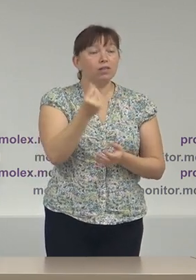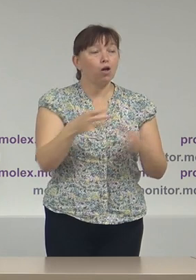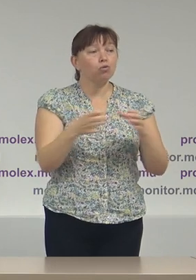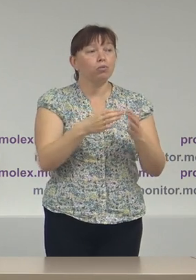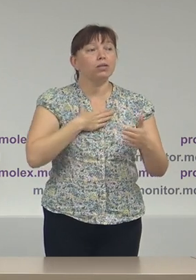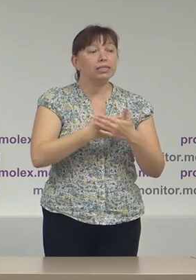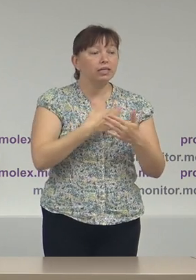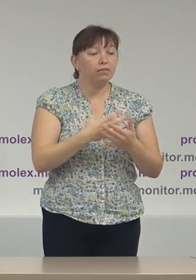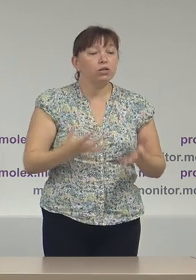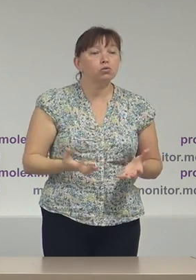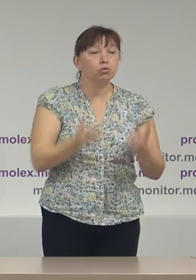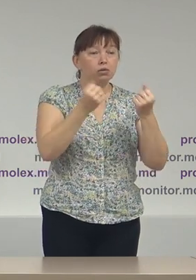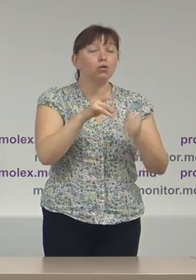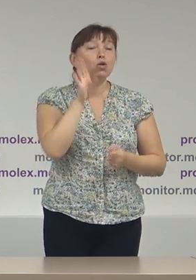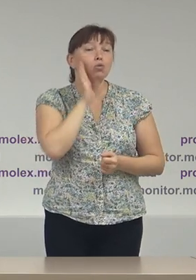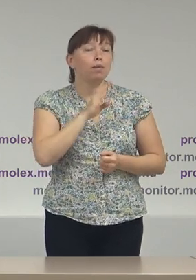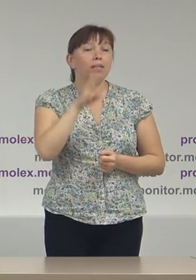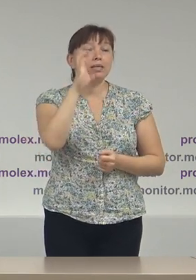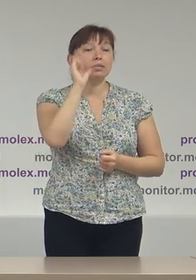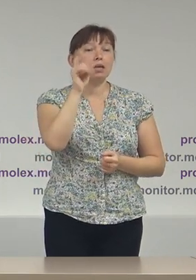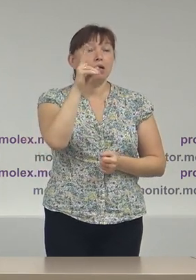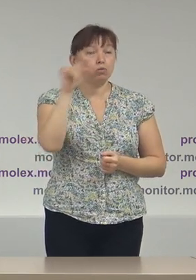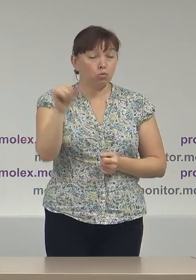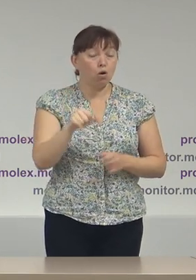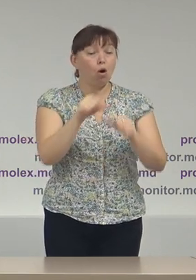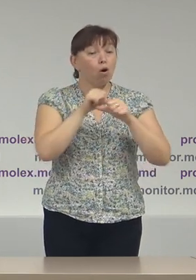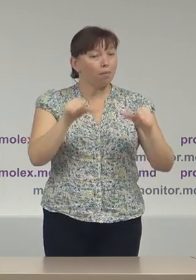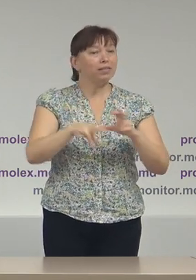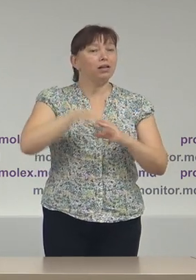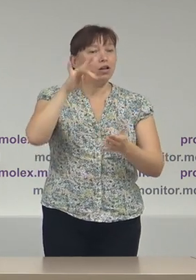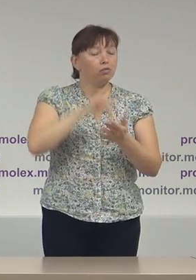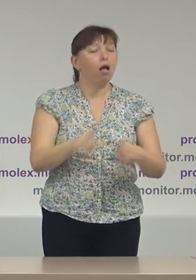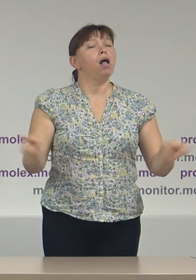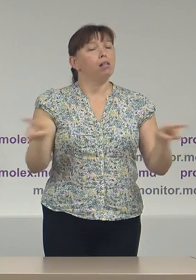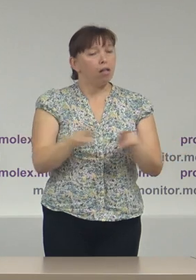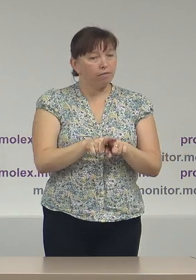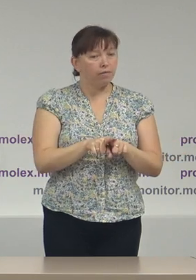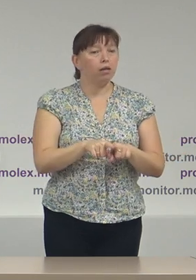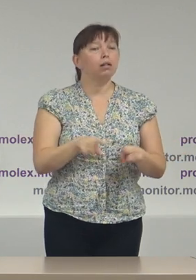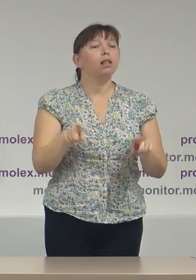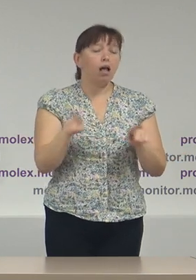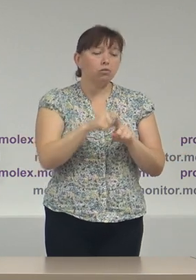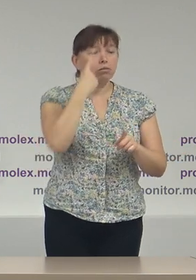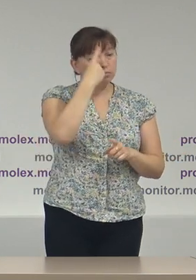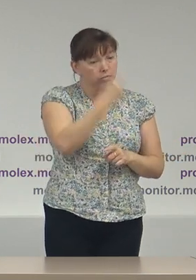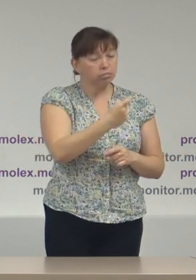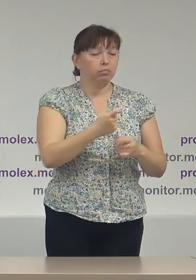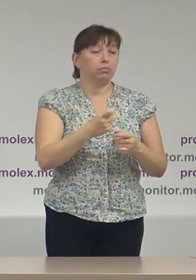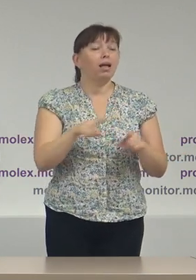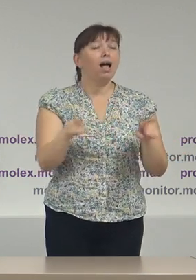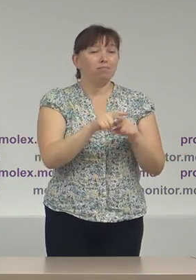inițiativă în susținerea doamnei Maia Sandu. Comisia Electorală Centrală la fel a mers pe aceeași cale, ca și în cazurile